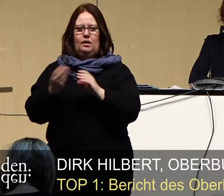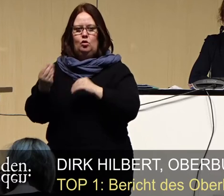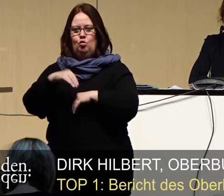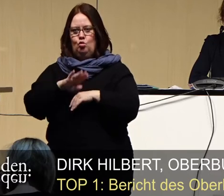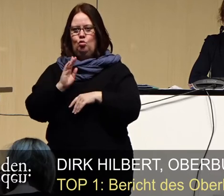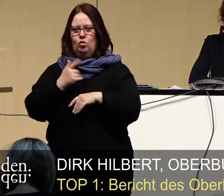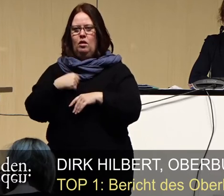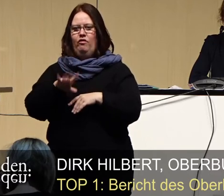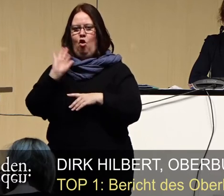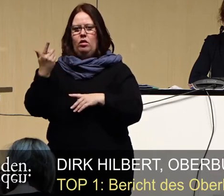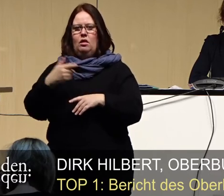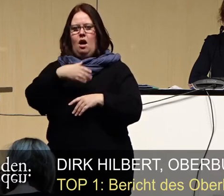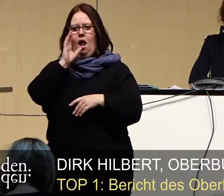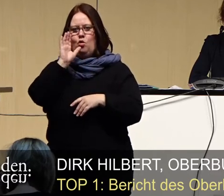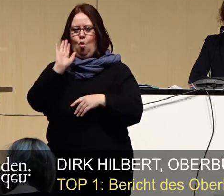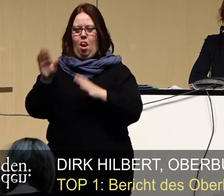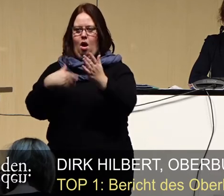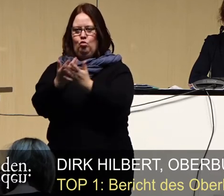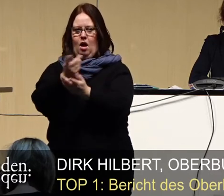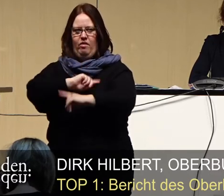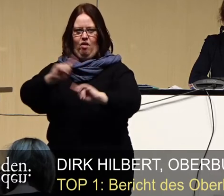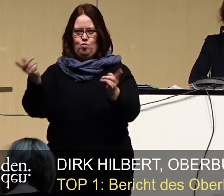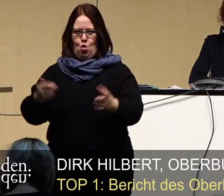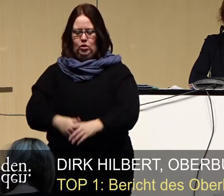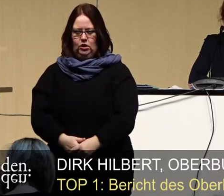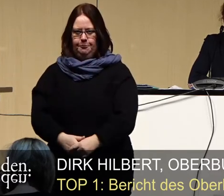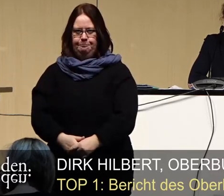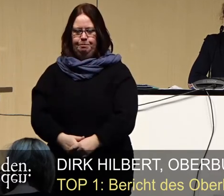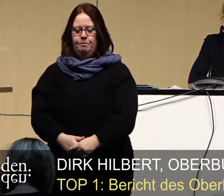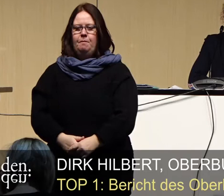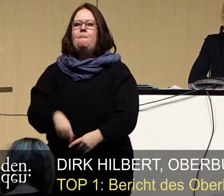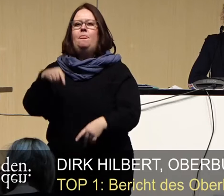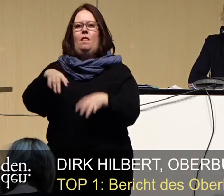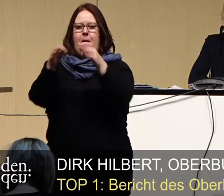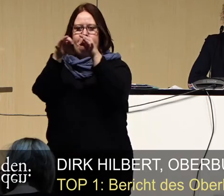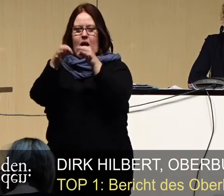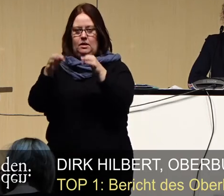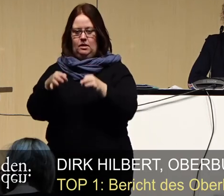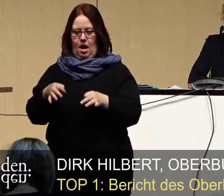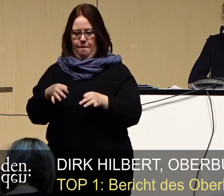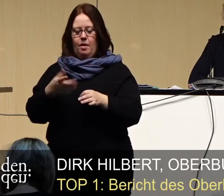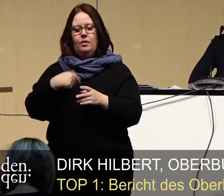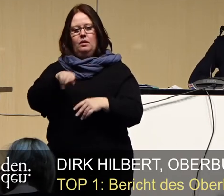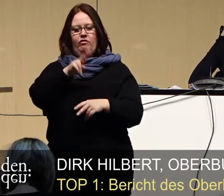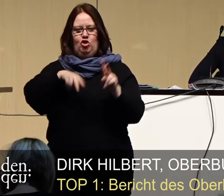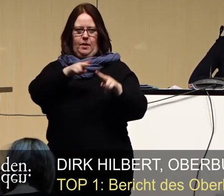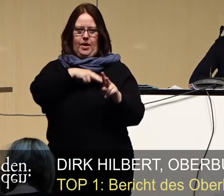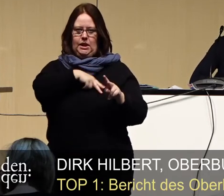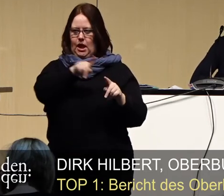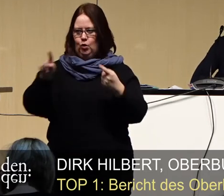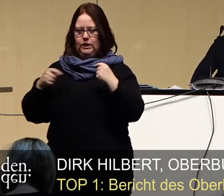Ausgabeverbot von Alkohol. Diese Maßnahmen werden jetzt mit den Ministerien